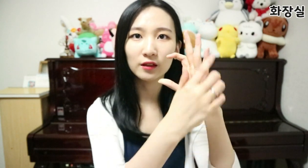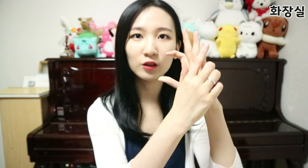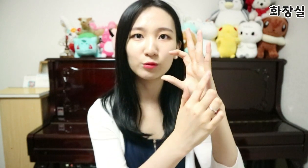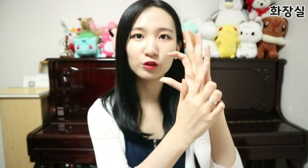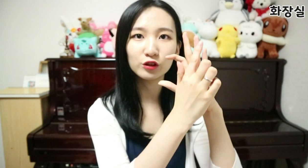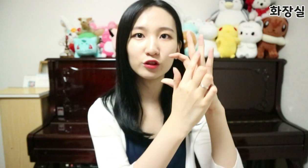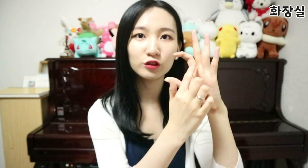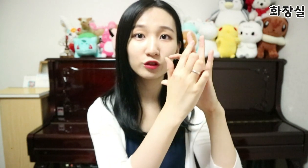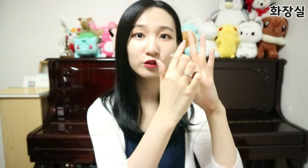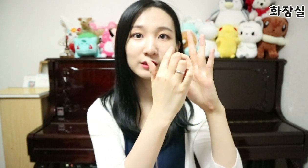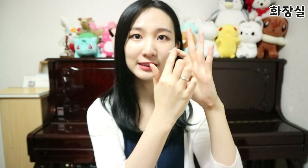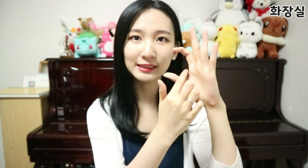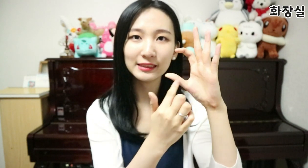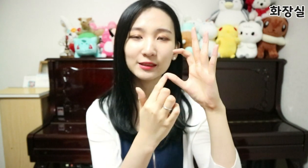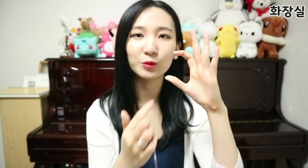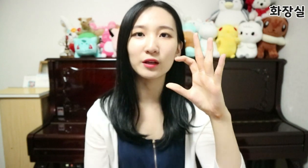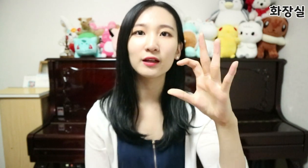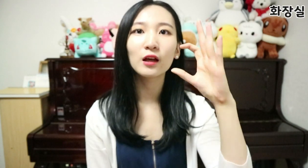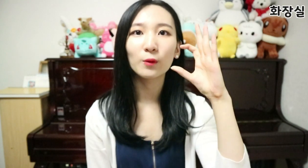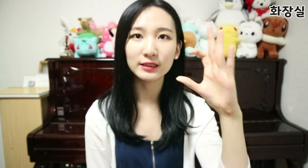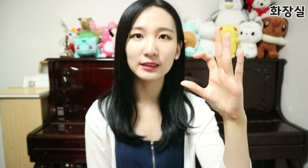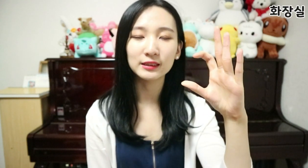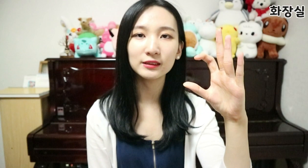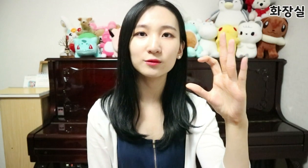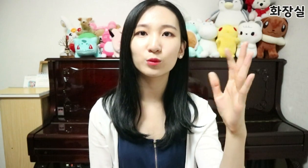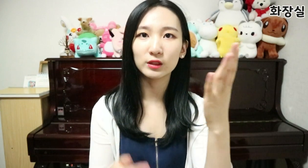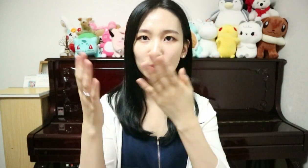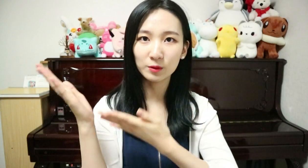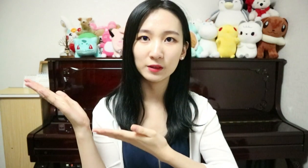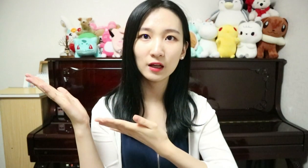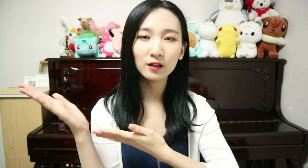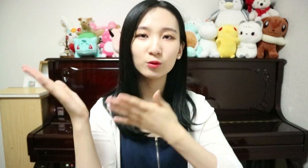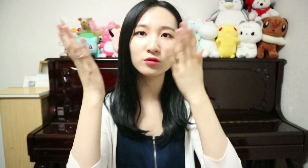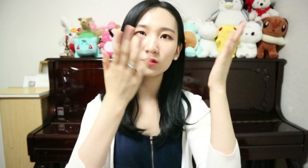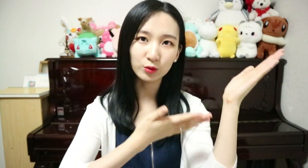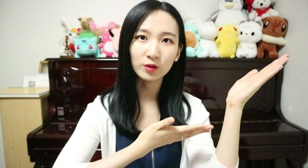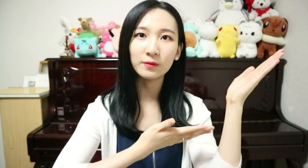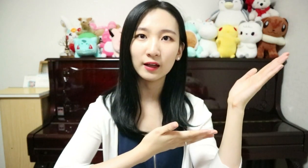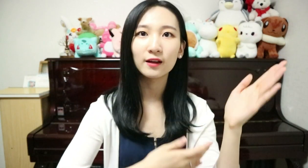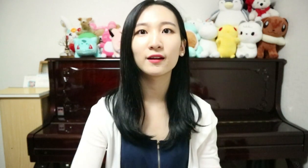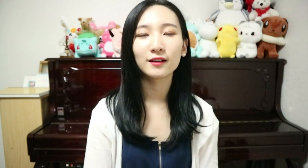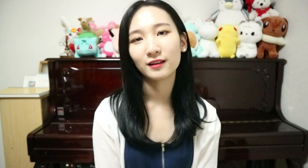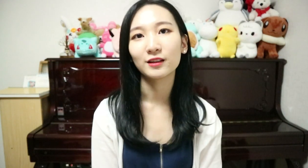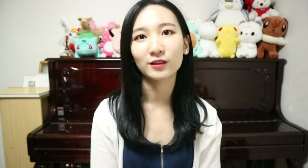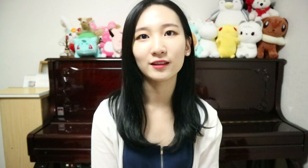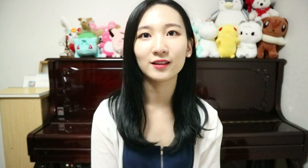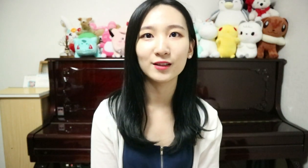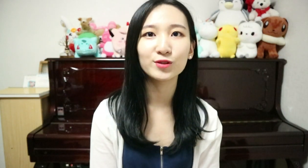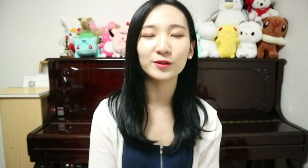W C 모양 화장실은 이쪽입니다. 혹은 저쪽입니다. 이렇게 안내를 해주시면